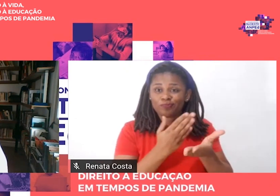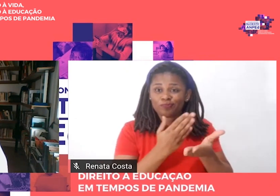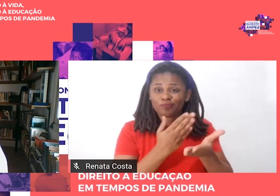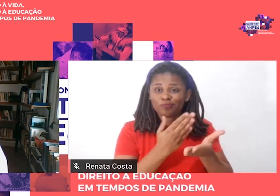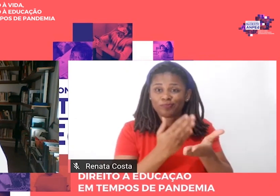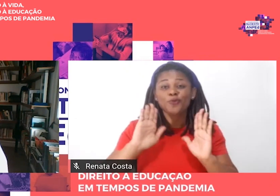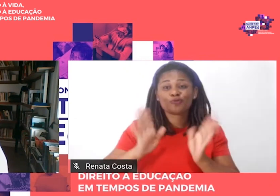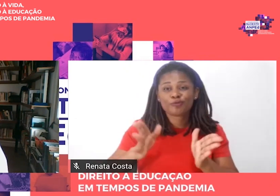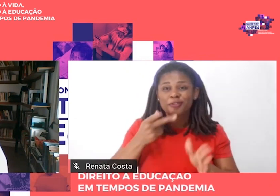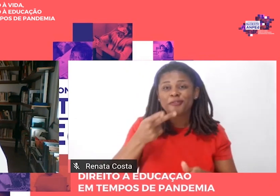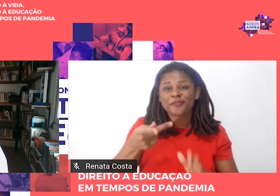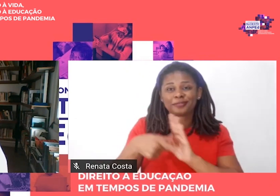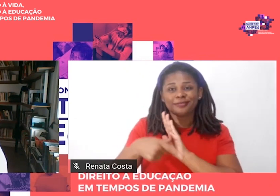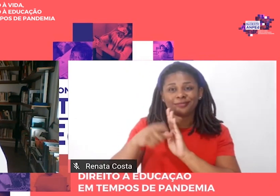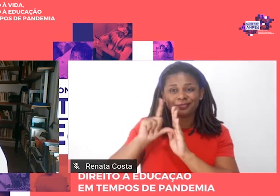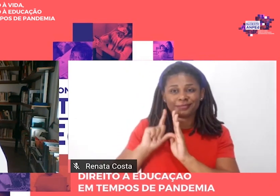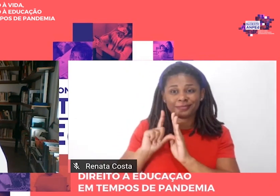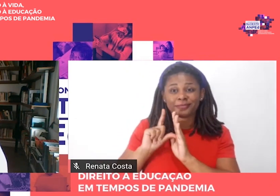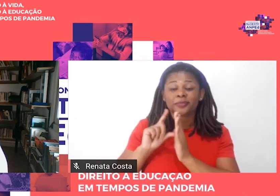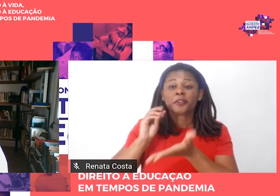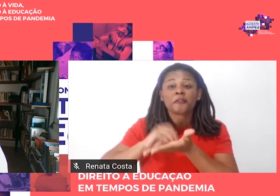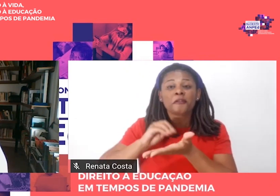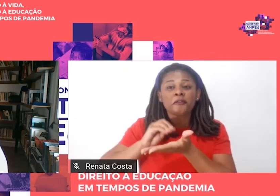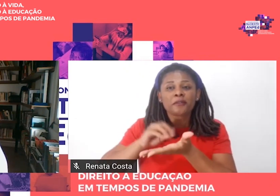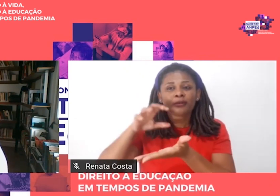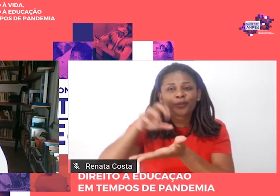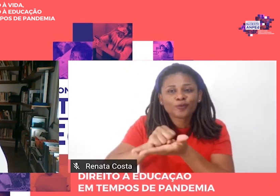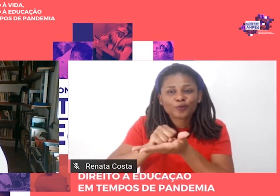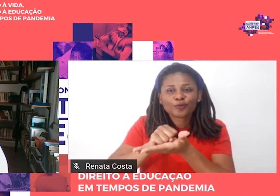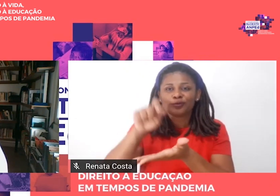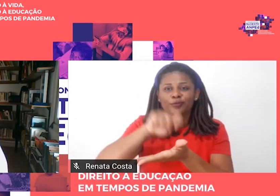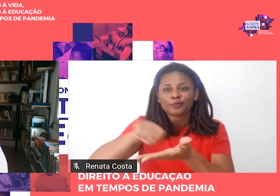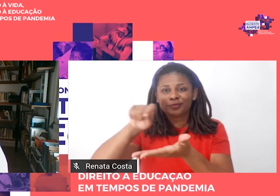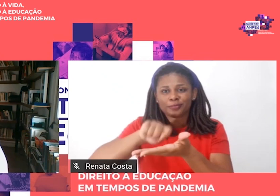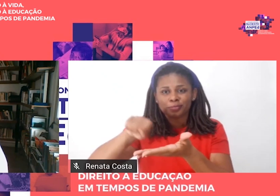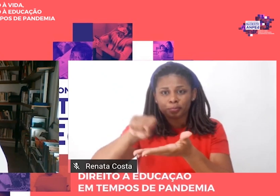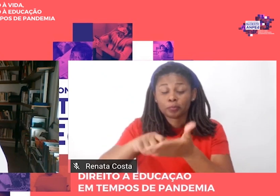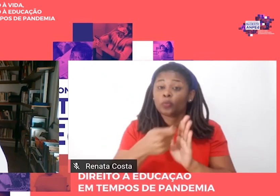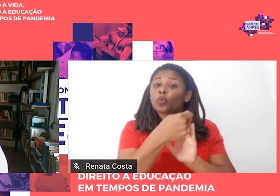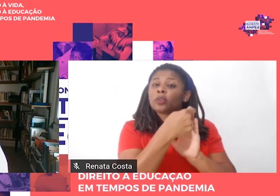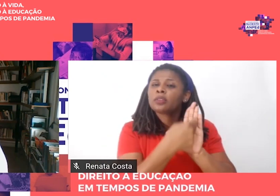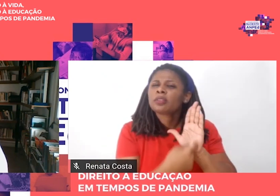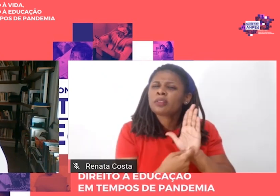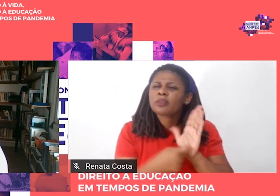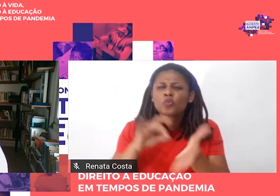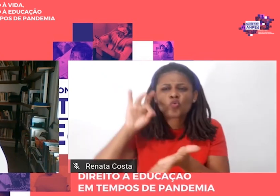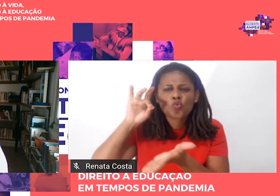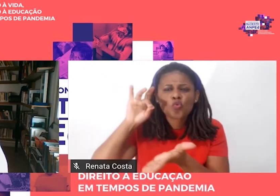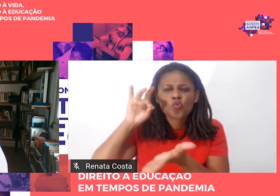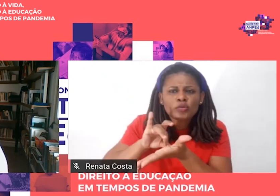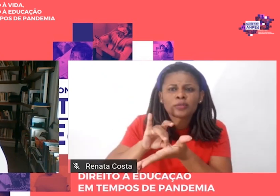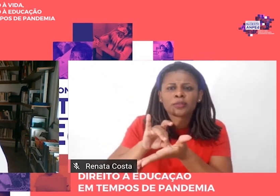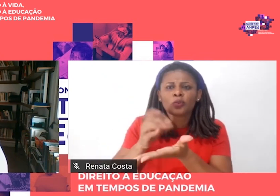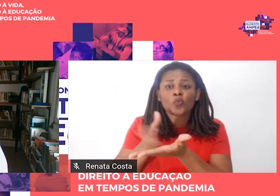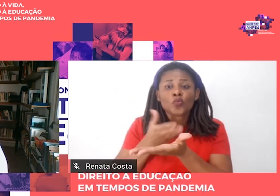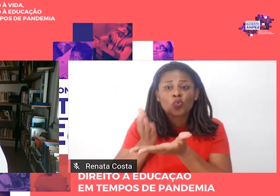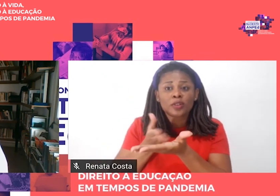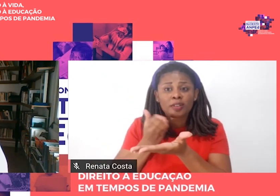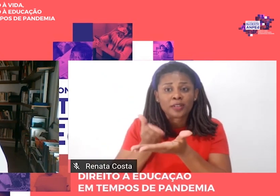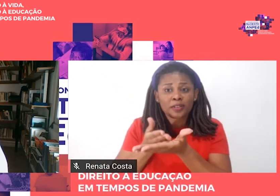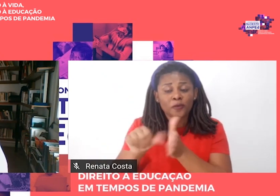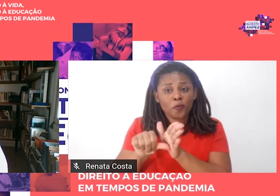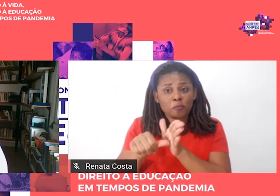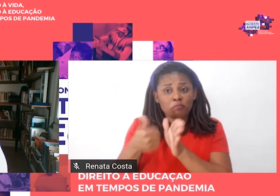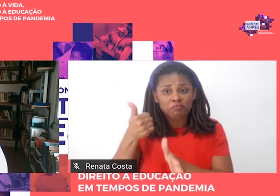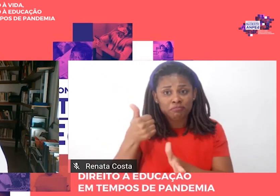mas que nunca registrei por escrito, o texto que deu origem ao livro e que foi produzido por primeiro é o que figura como o